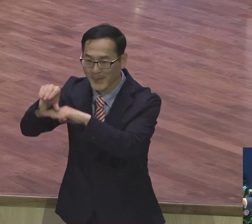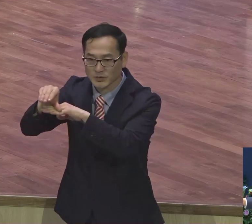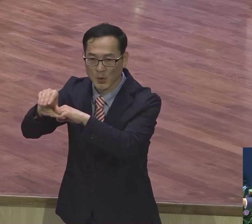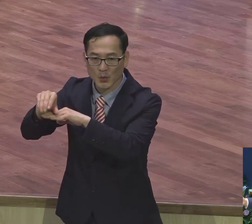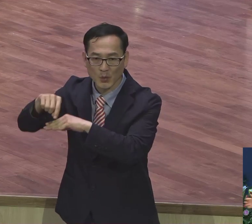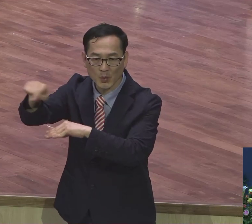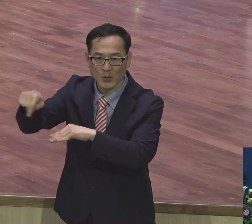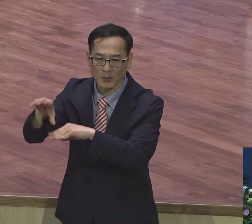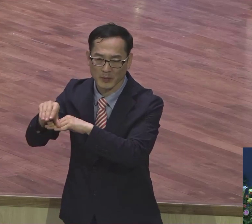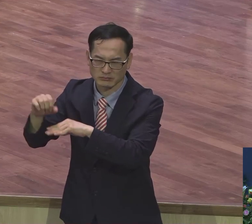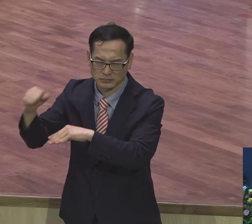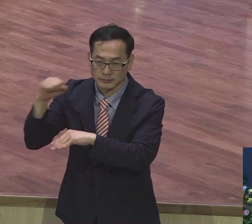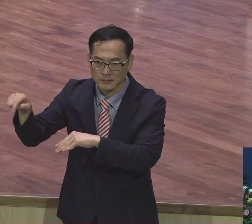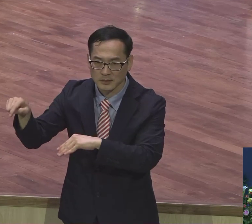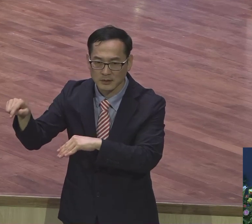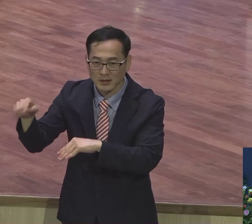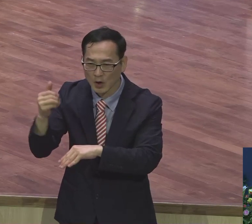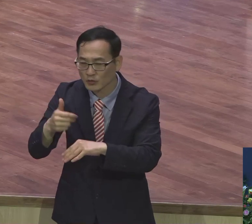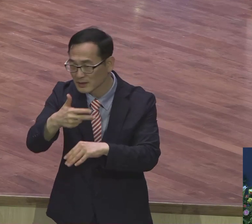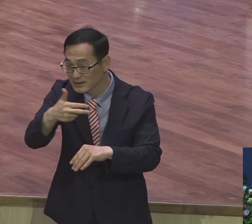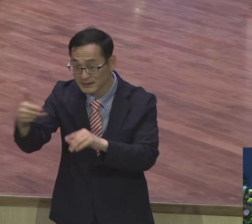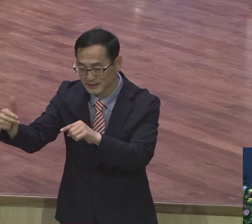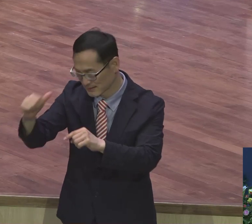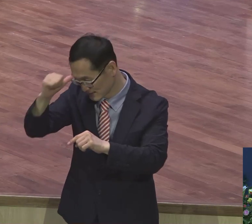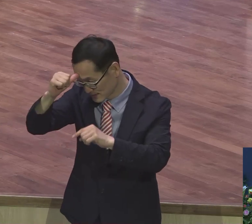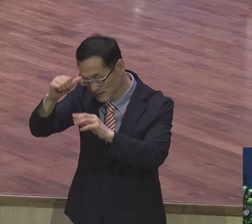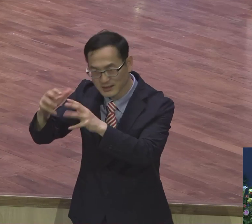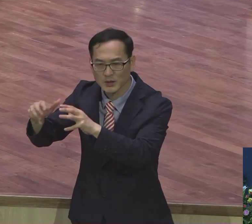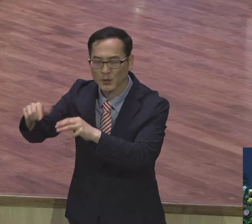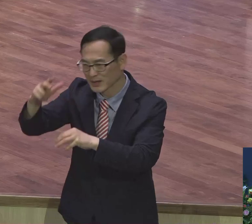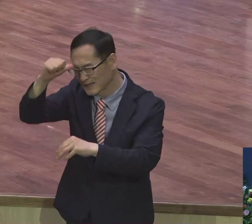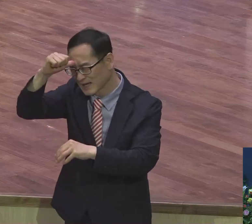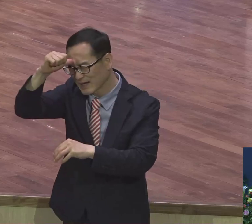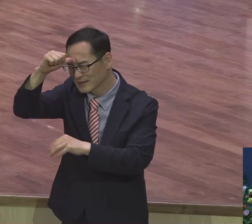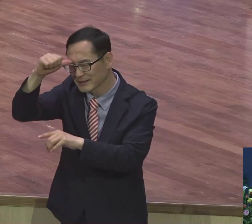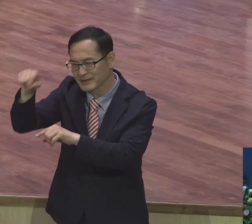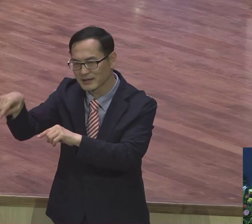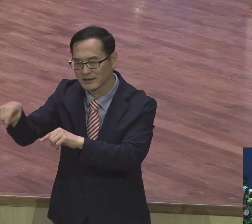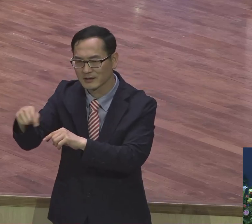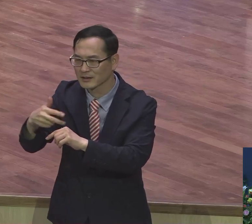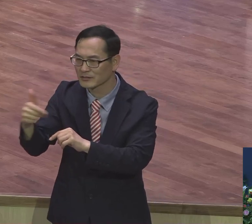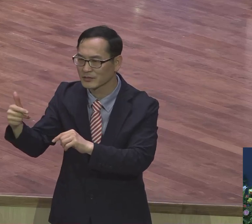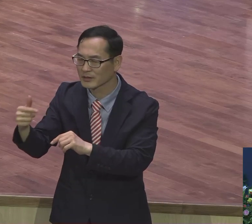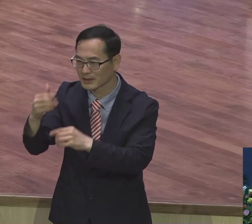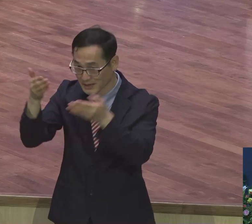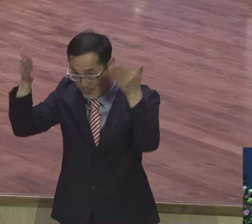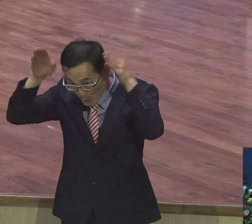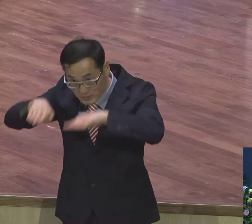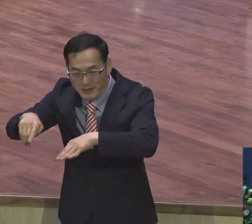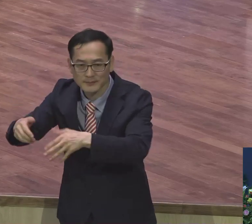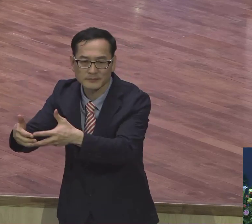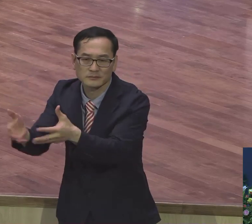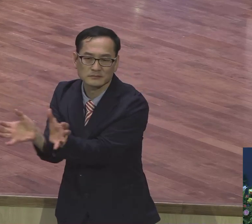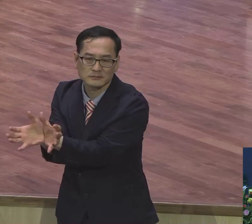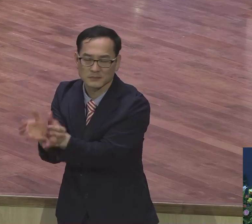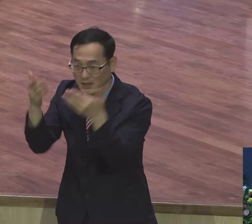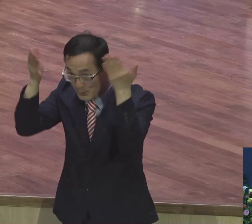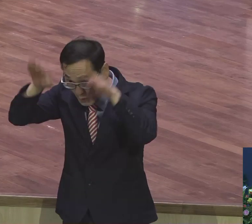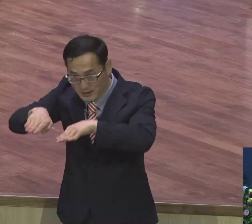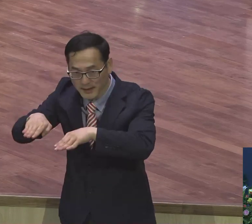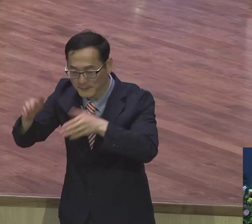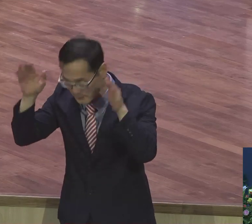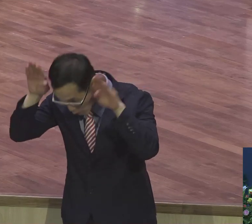모슬림 국가인데 그런데 이 방송국은 기독교 방송국을 하고 있는 거예요. 그래서 기독교 방송이 나가면요. 정인성